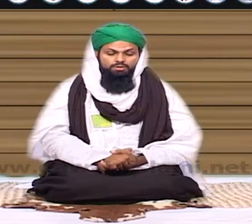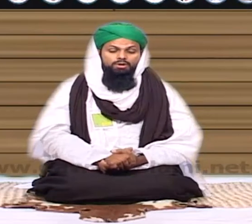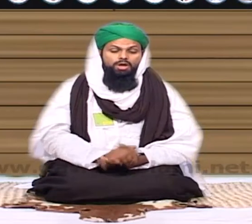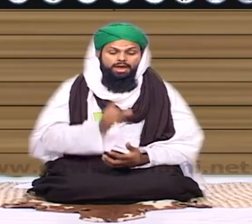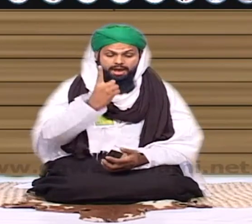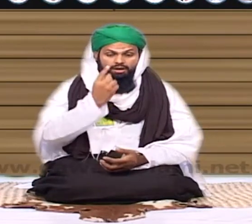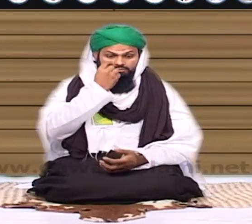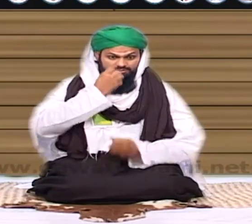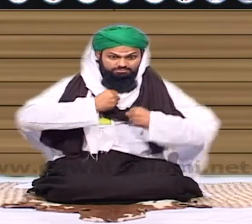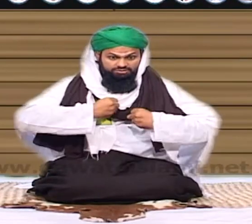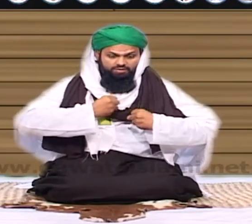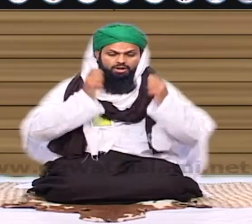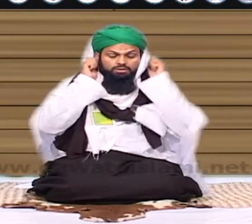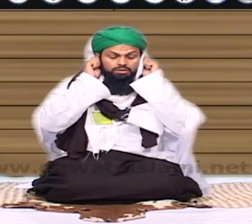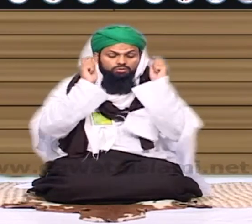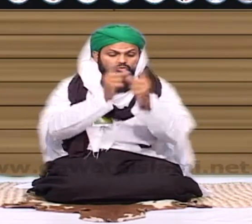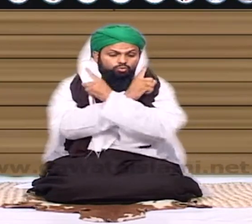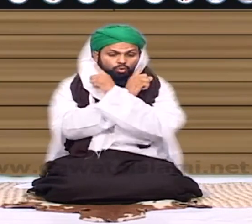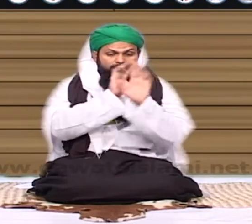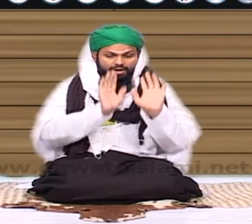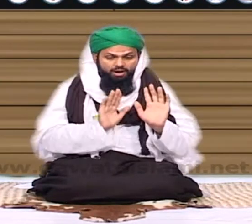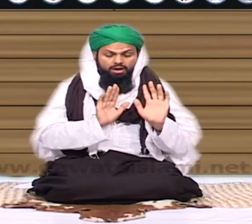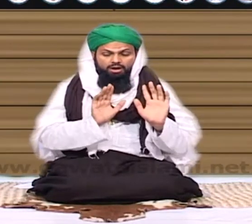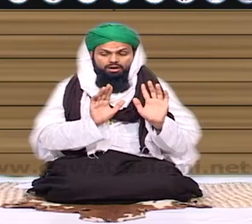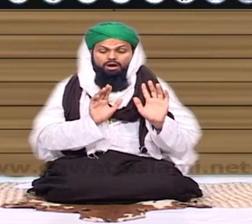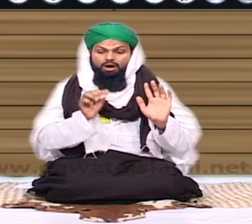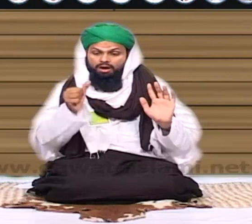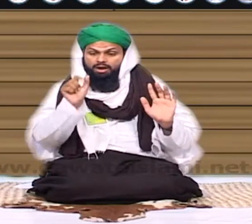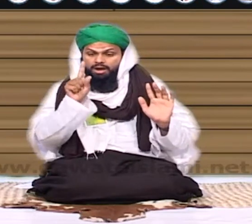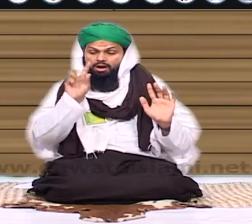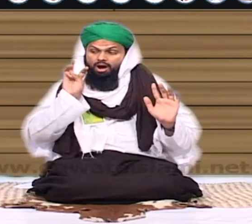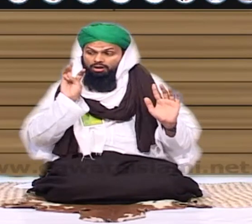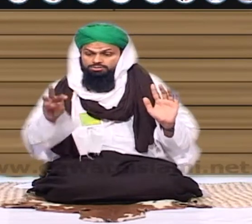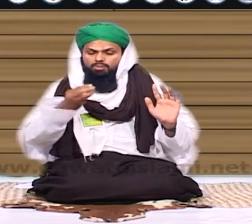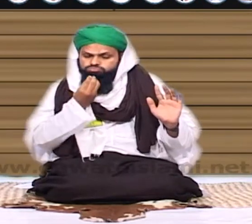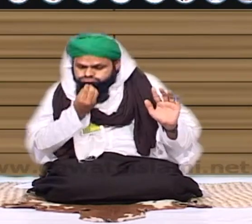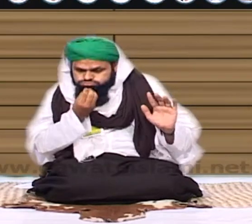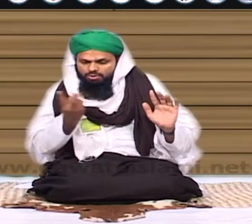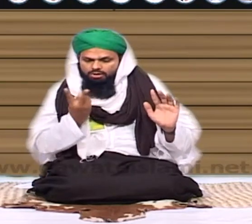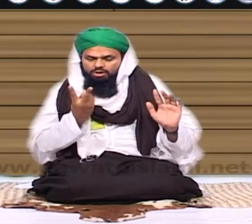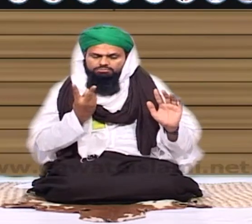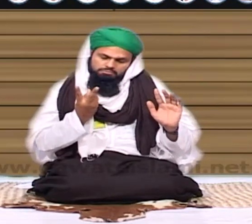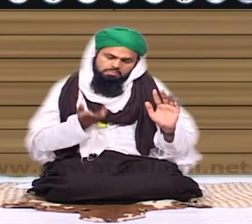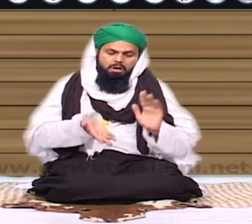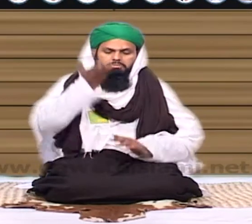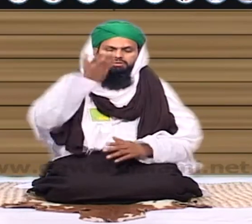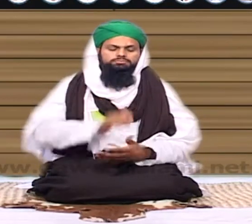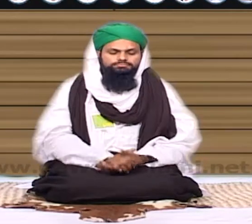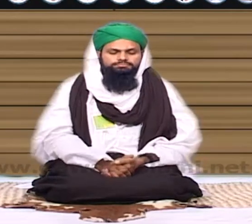جوان کی توبہ ہے وہ ہزار گوڑوں کی توبہ پر توبہ کردنے والا جوانی دیوانی مشہور ہے تمام